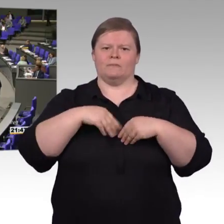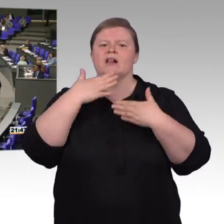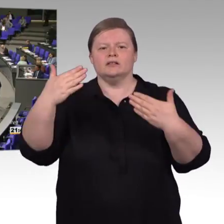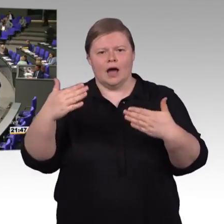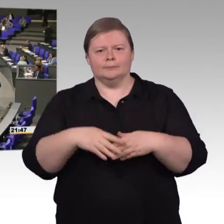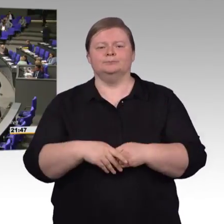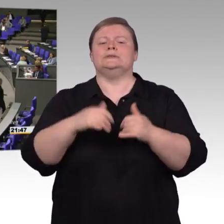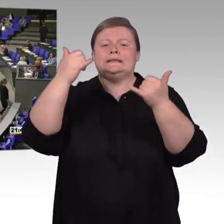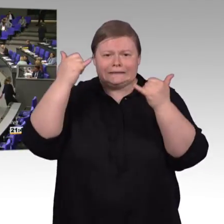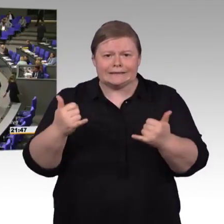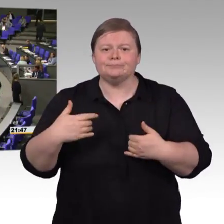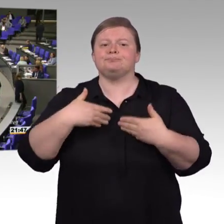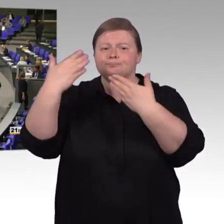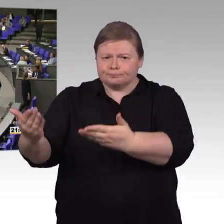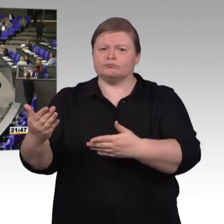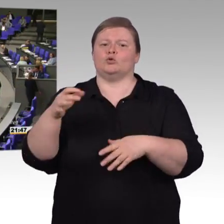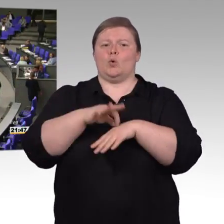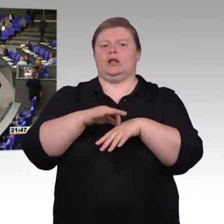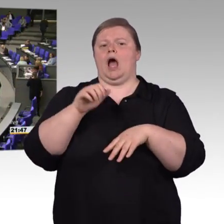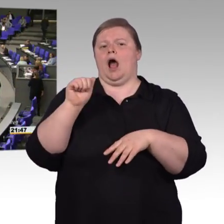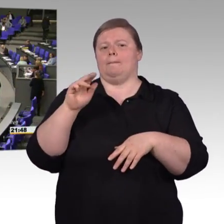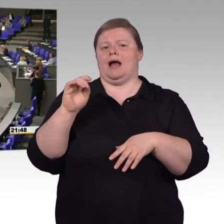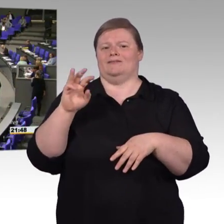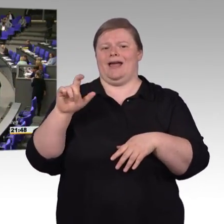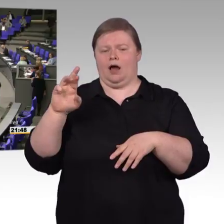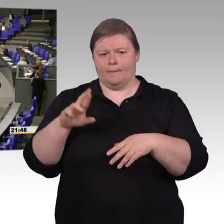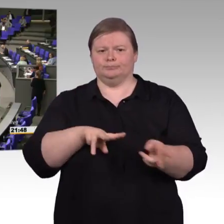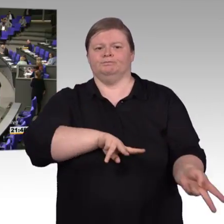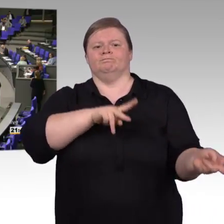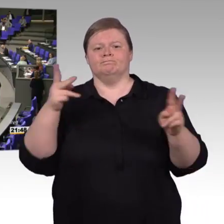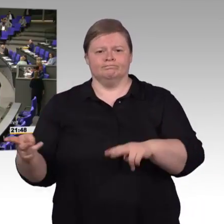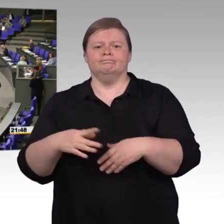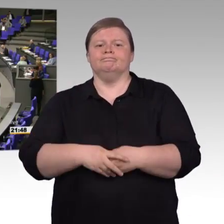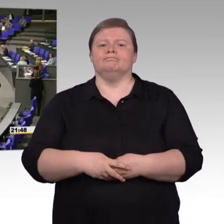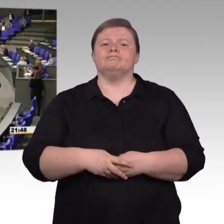Ich habe heute Abend auch zwei Reden zu halten. Und da kann es schon mal passieren, dass man die falsche Vorlage hierher legt.